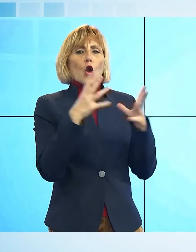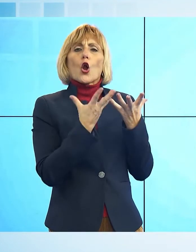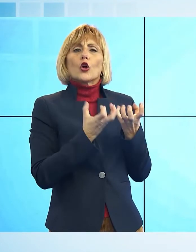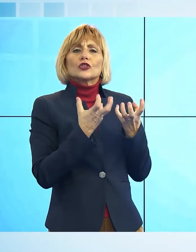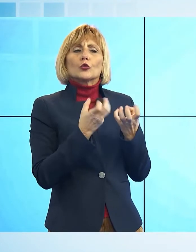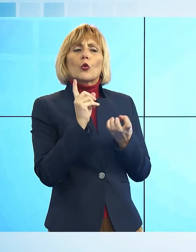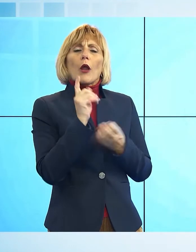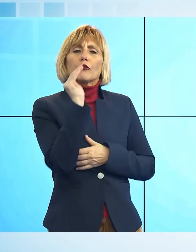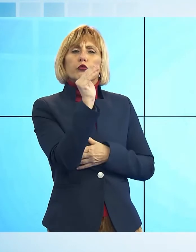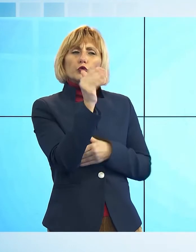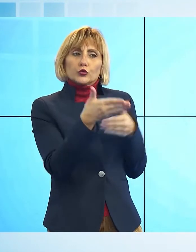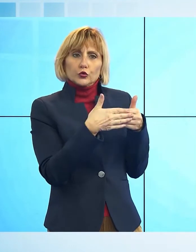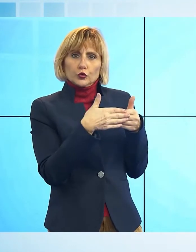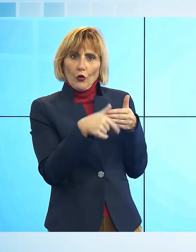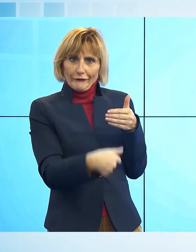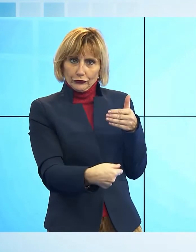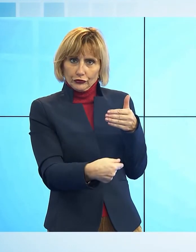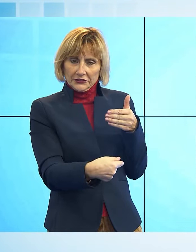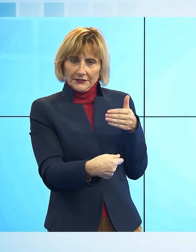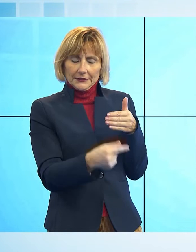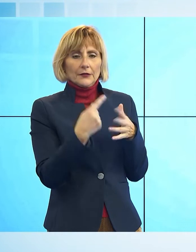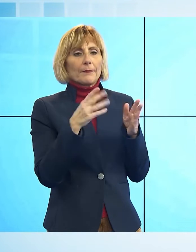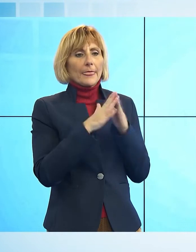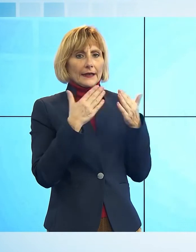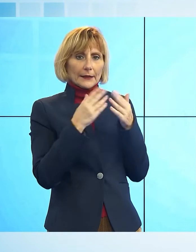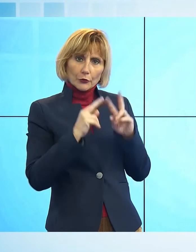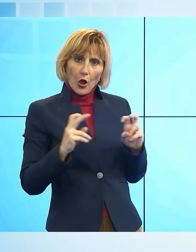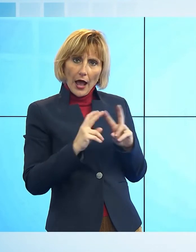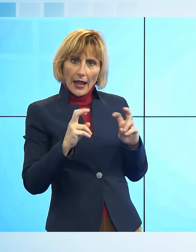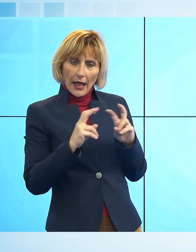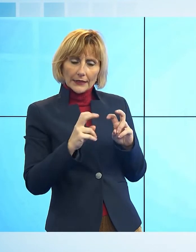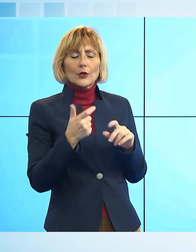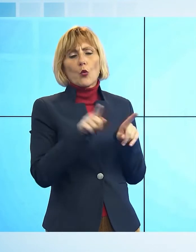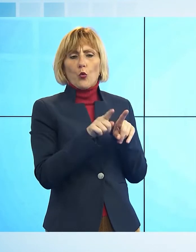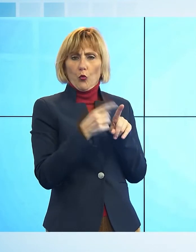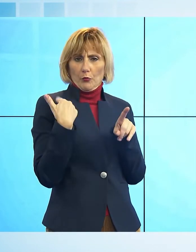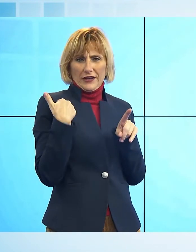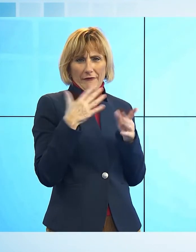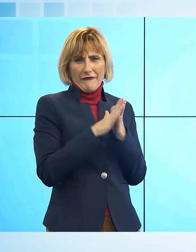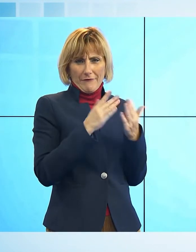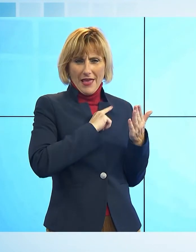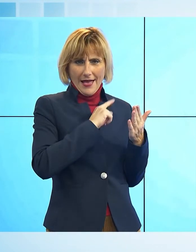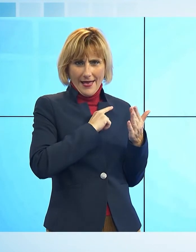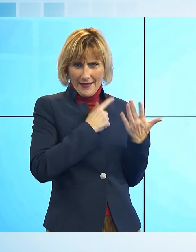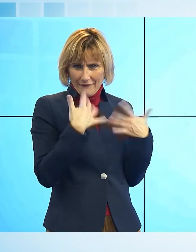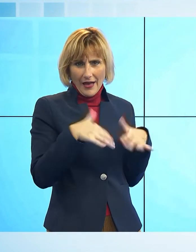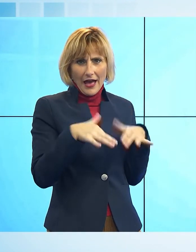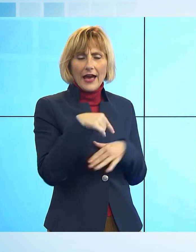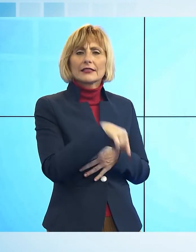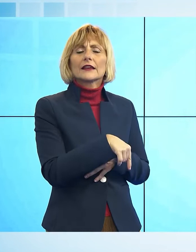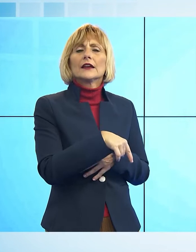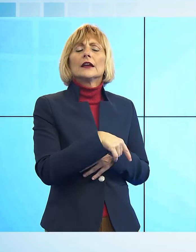prossimo. Questo libro analizza, come peraltro anche i precedenti, quello che è attualmente l